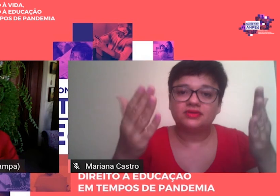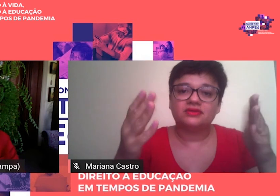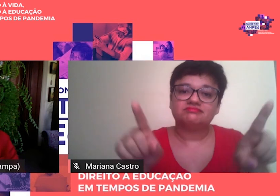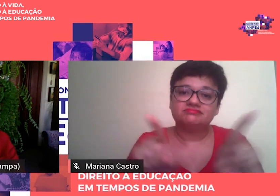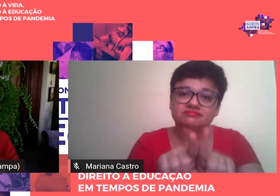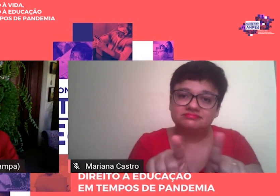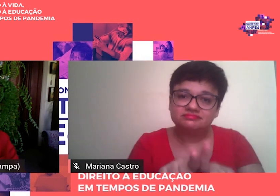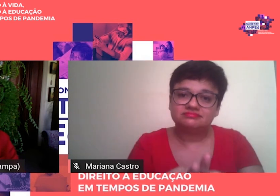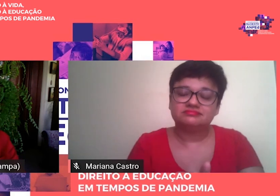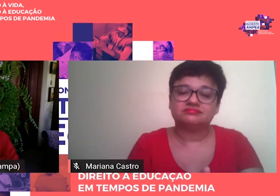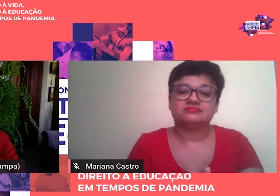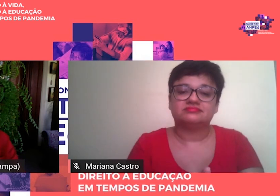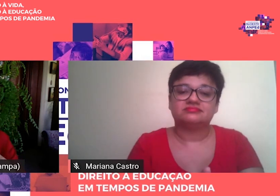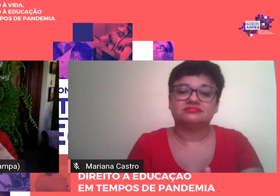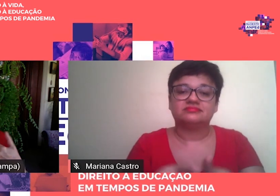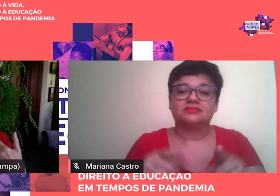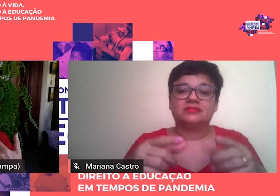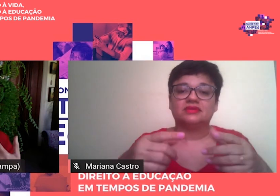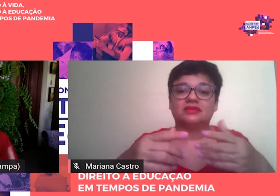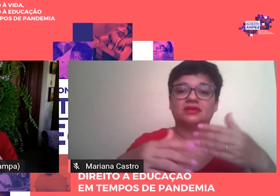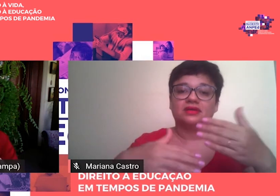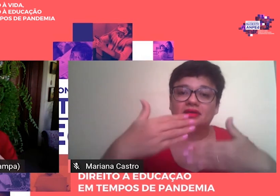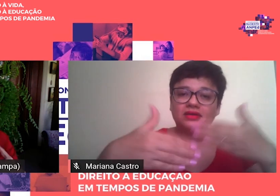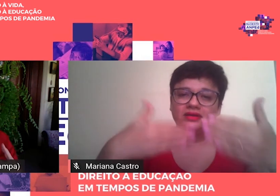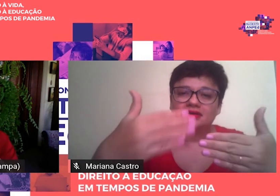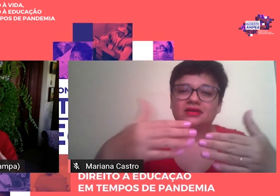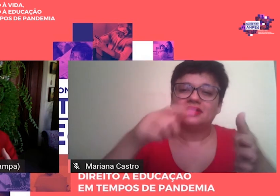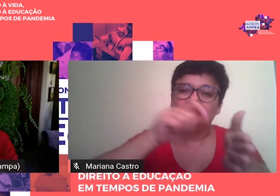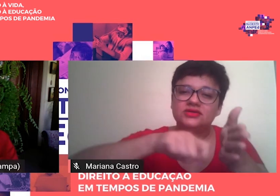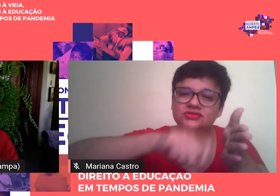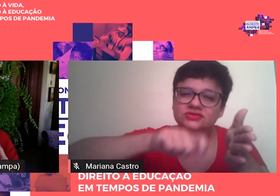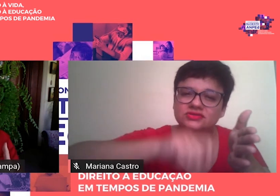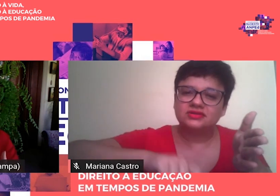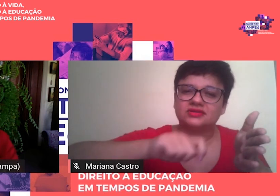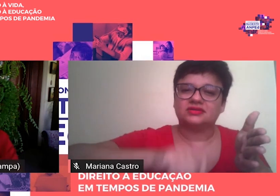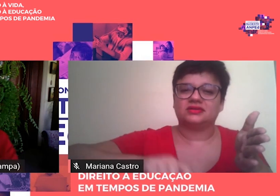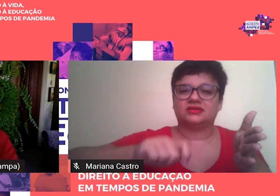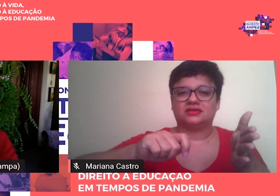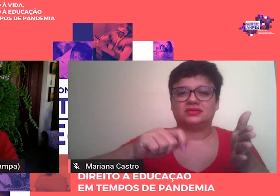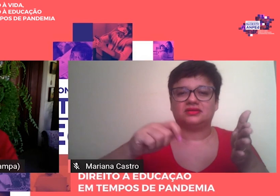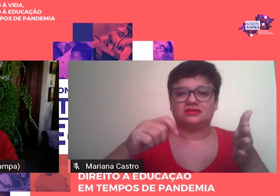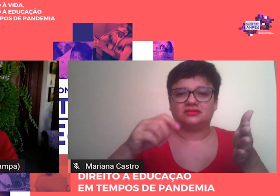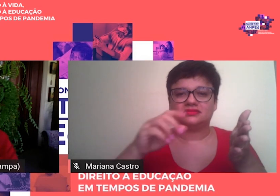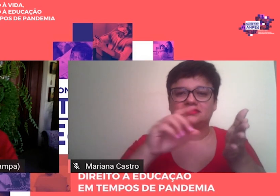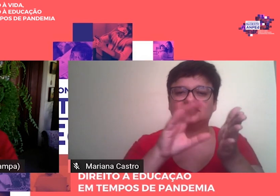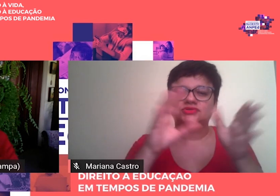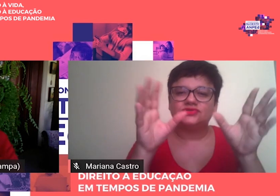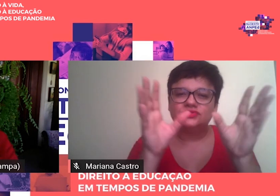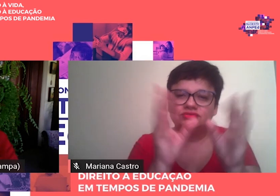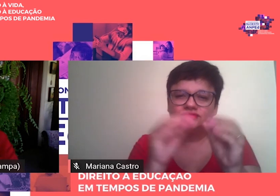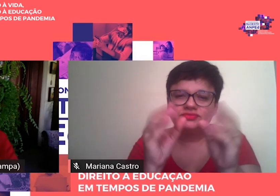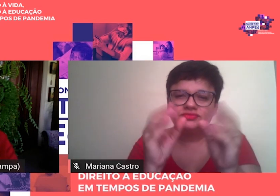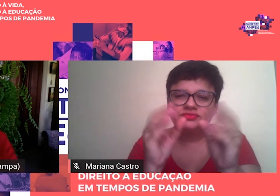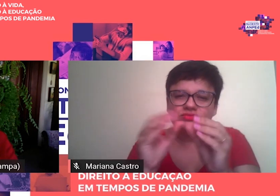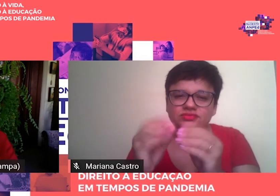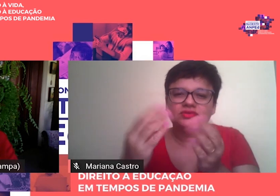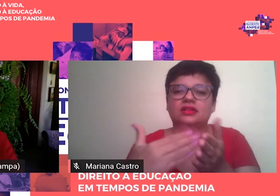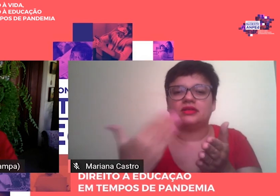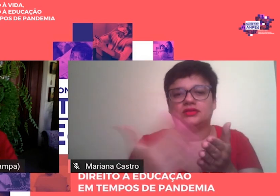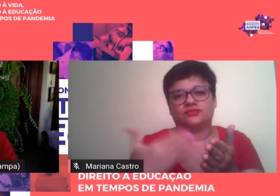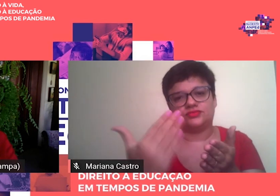a elaboração, a escrita, a publicação de resenhas sobre livros.